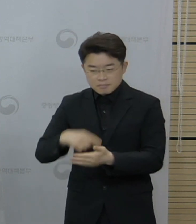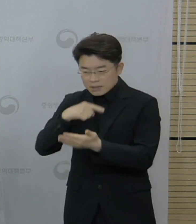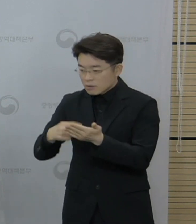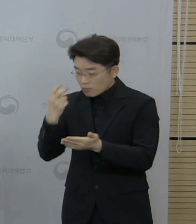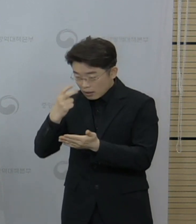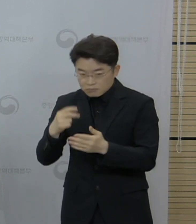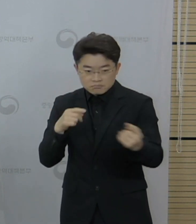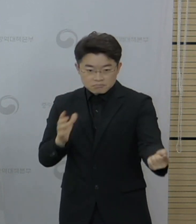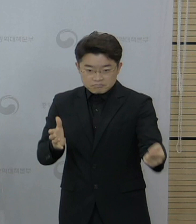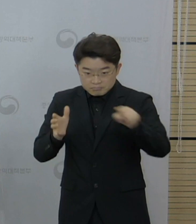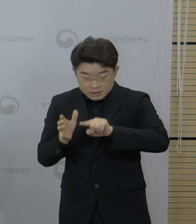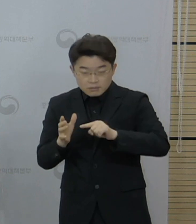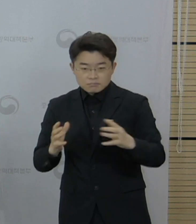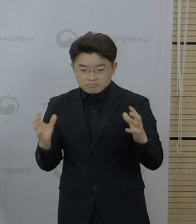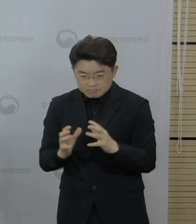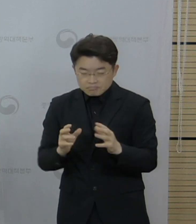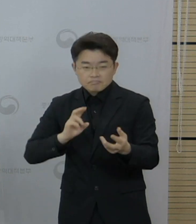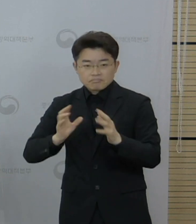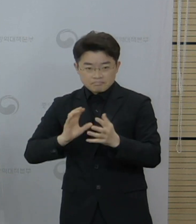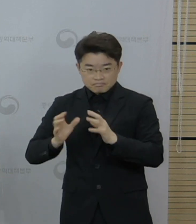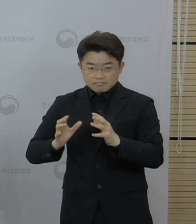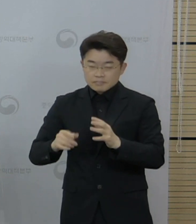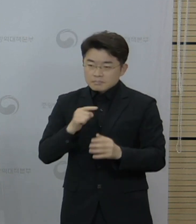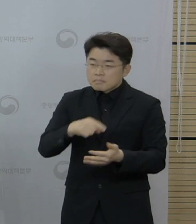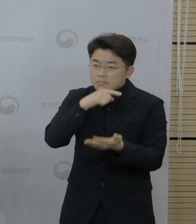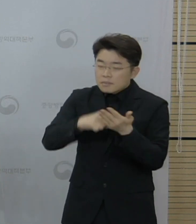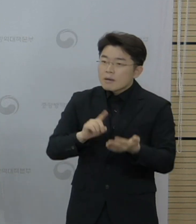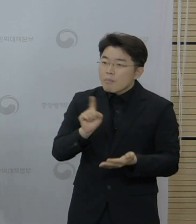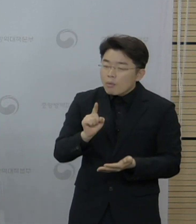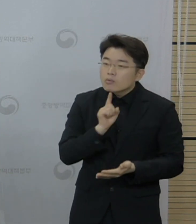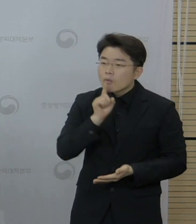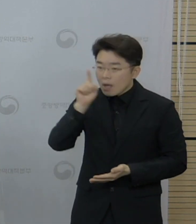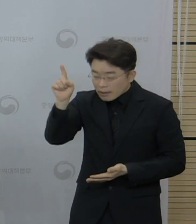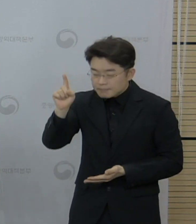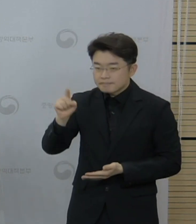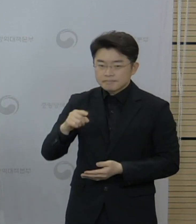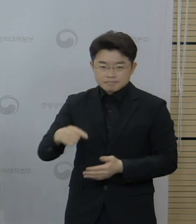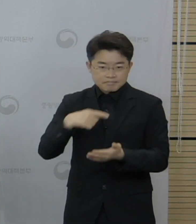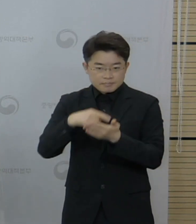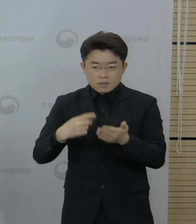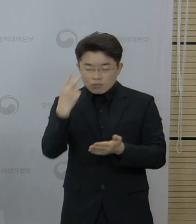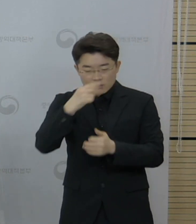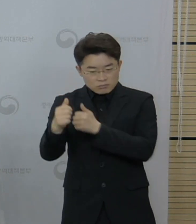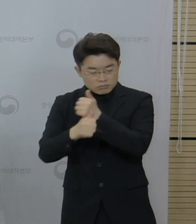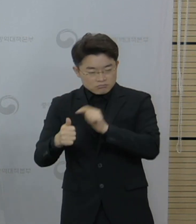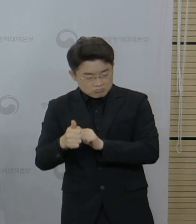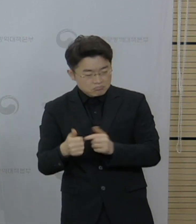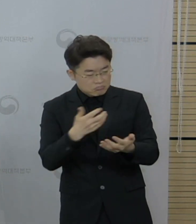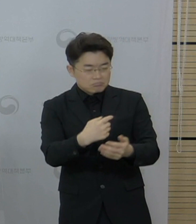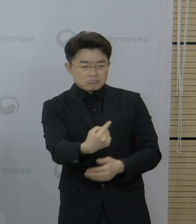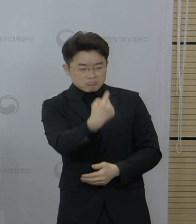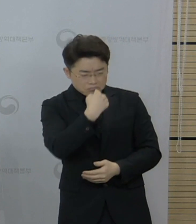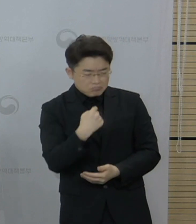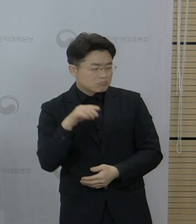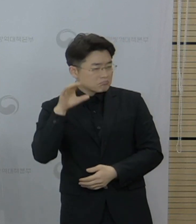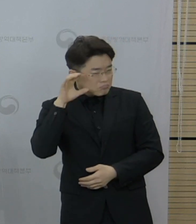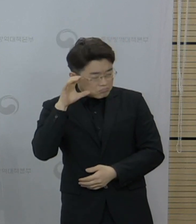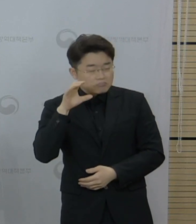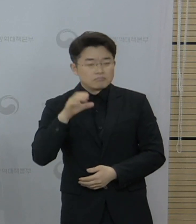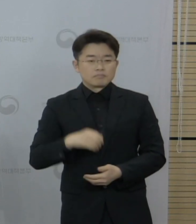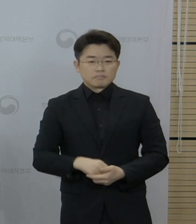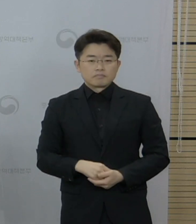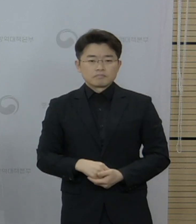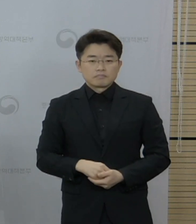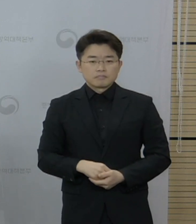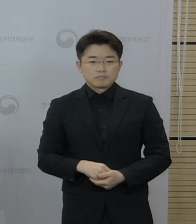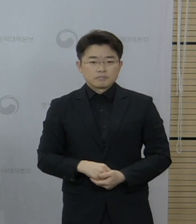조사 사례에 대해서 보고를 하고요. 피해조사반 위원분들께서 논의한 내용들에 대해서 설명을 듣습니다. 그